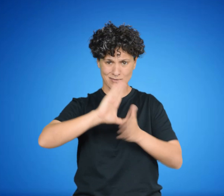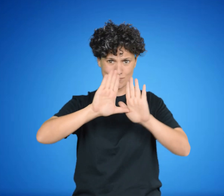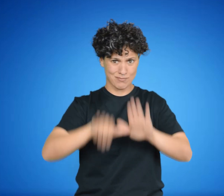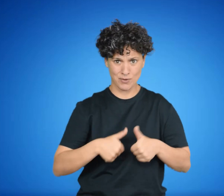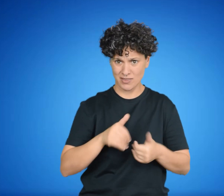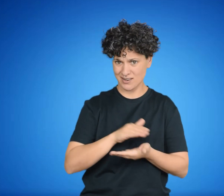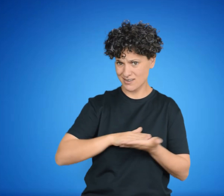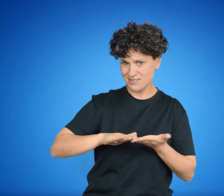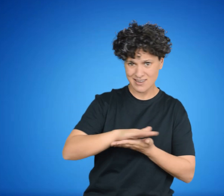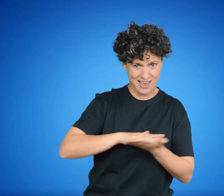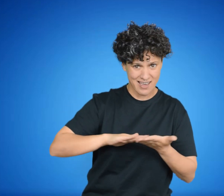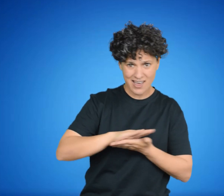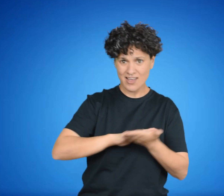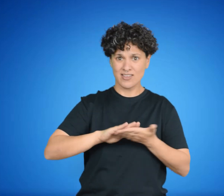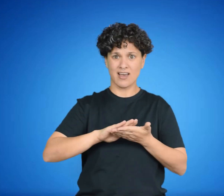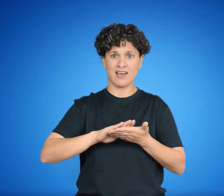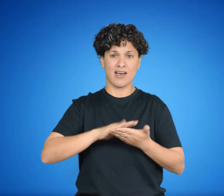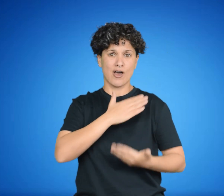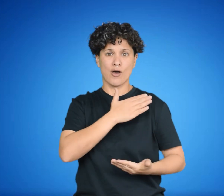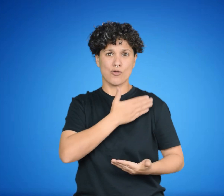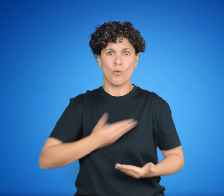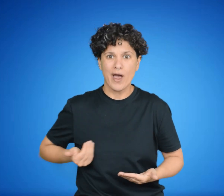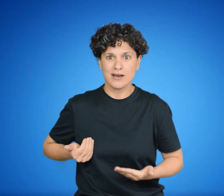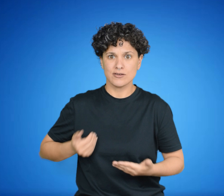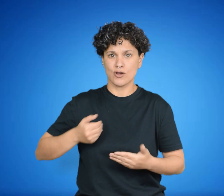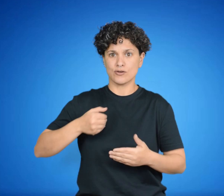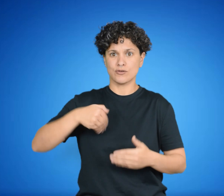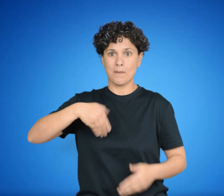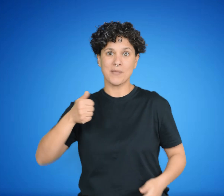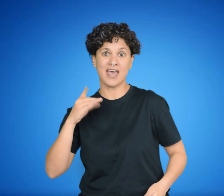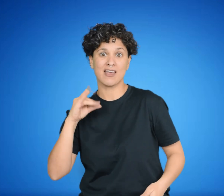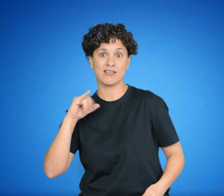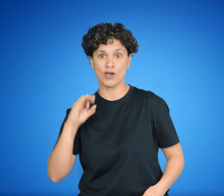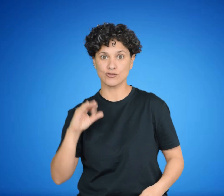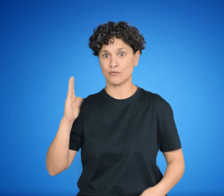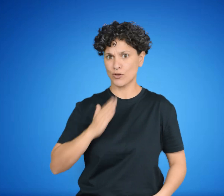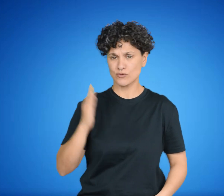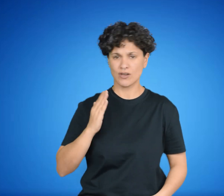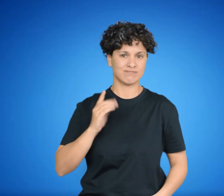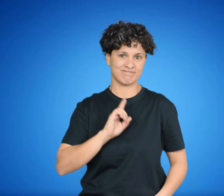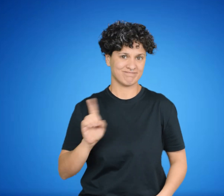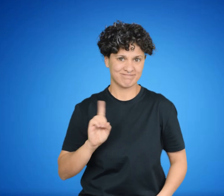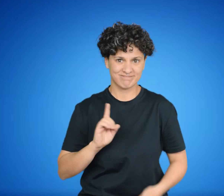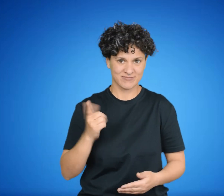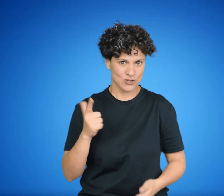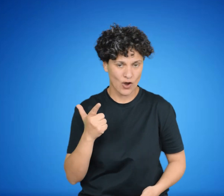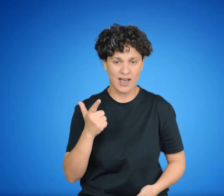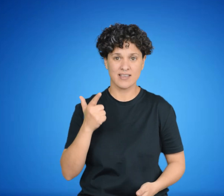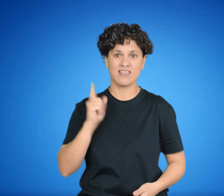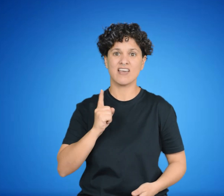a cambio de un salario. Dicho salario le sirve a la clase trabajadora para consumir los bienes que